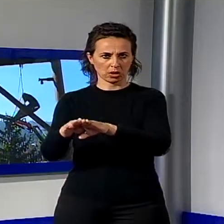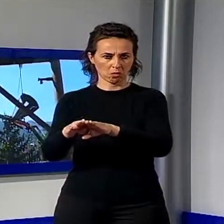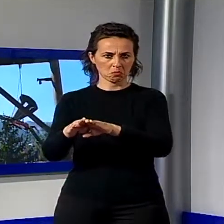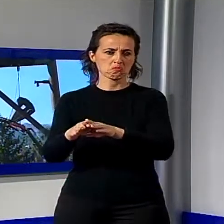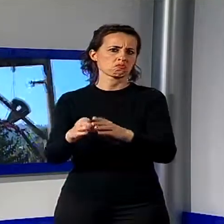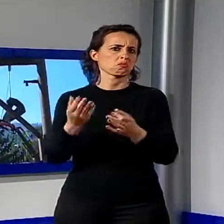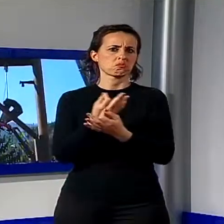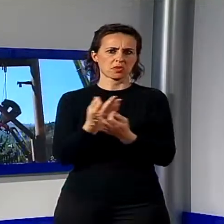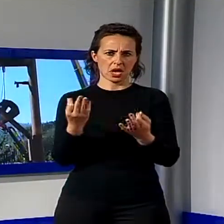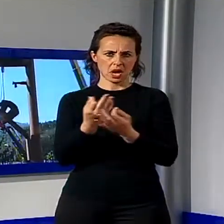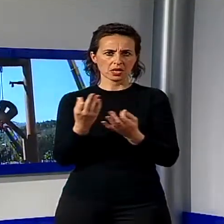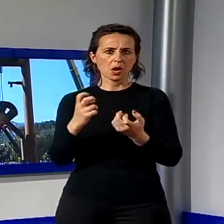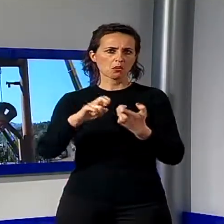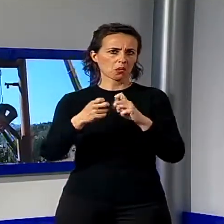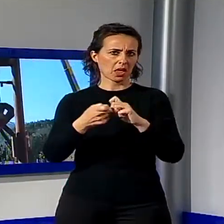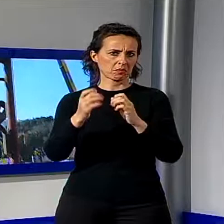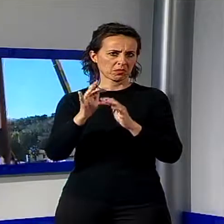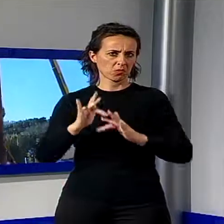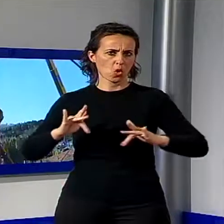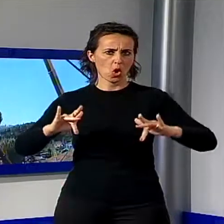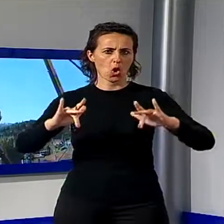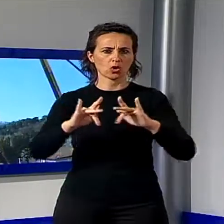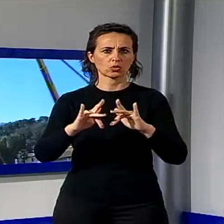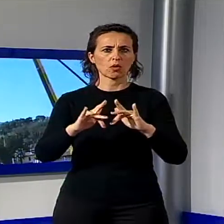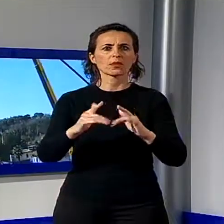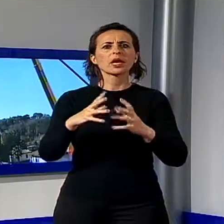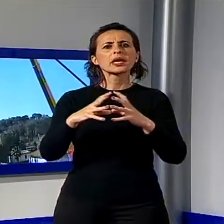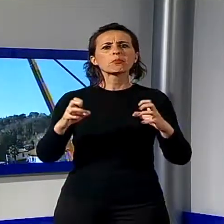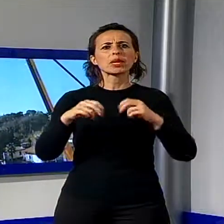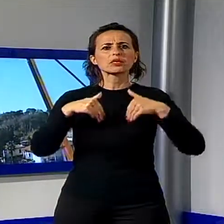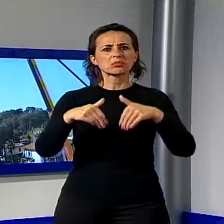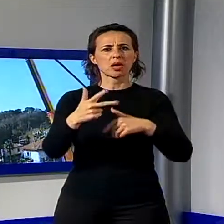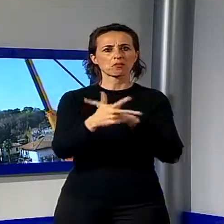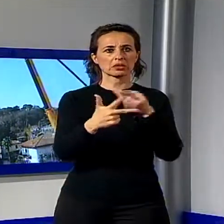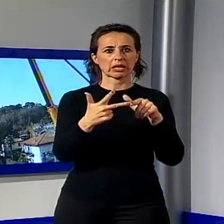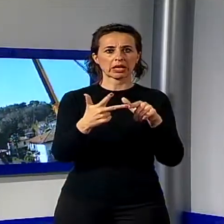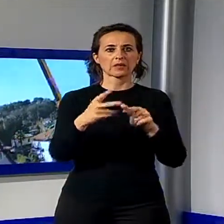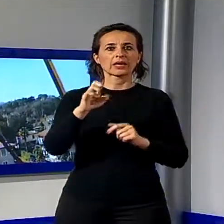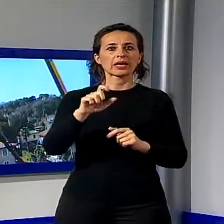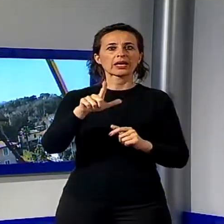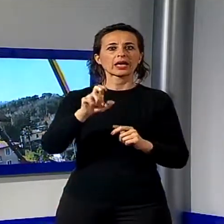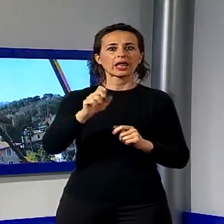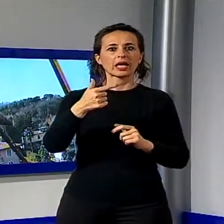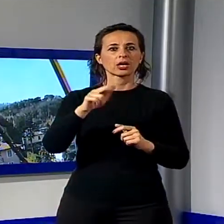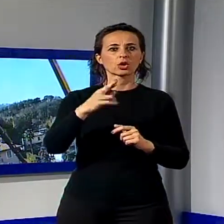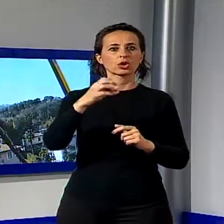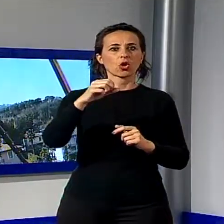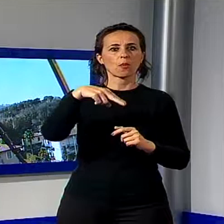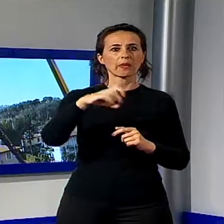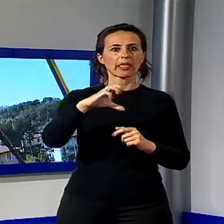liscio senza problemi grazie al lavoro di tre imprese chiamate all'occorrenza l'elettromeccanica di La Strassigna, la Tadei di Camaiore e